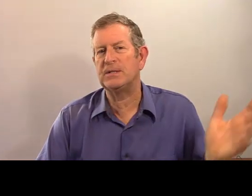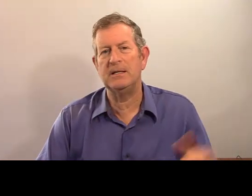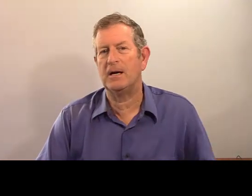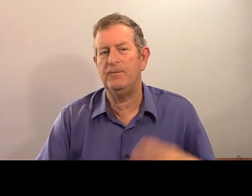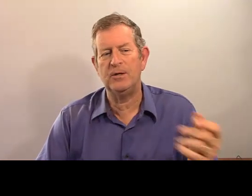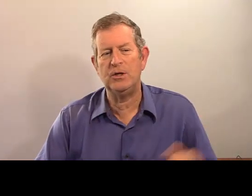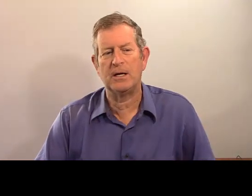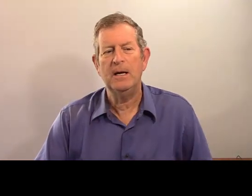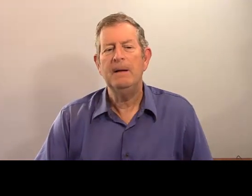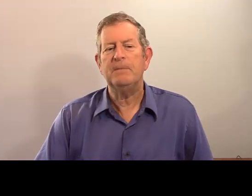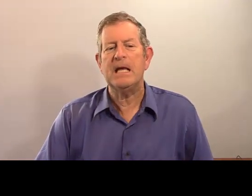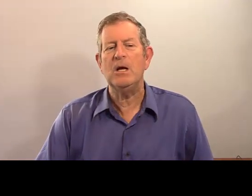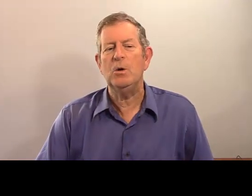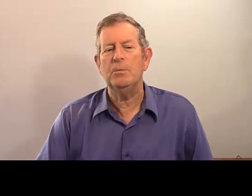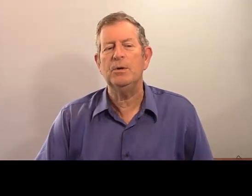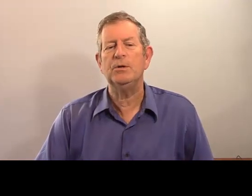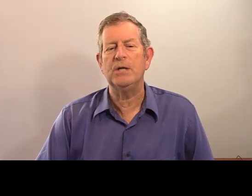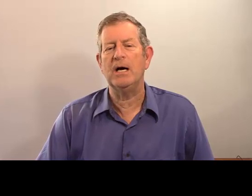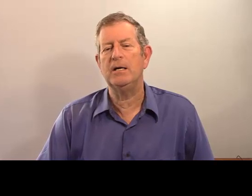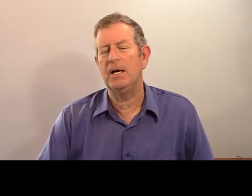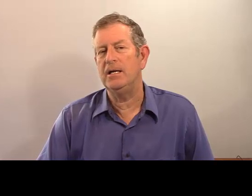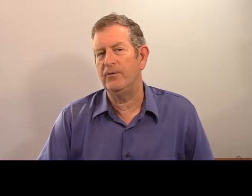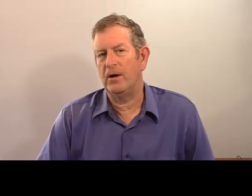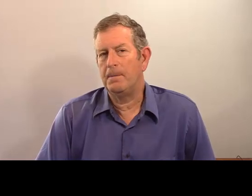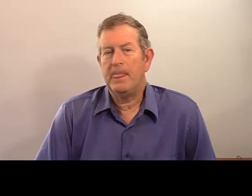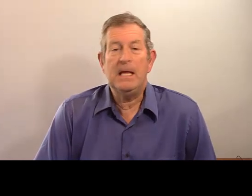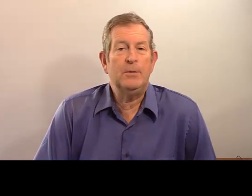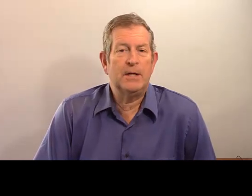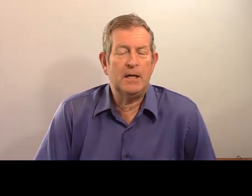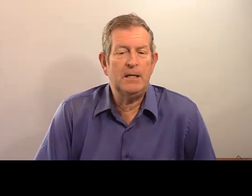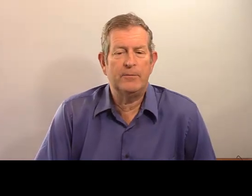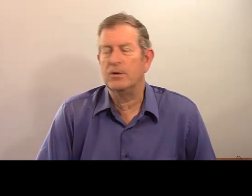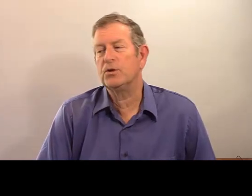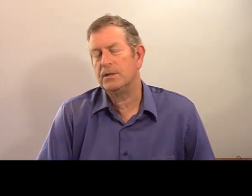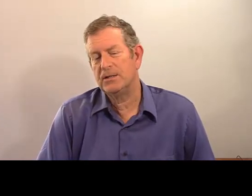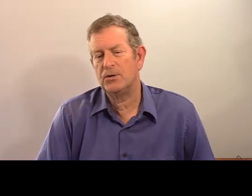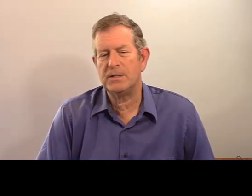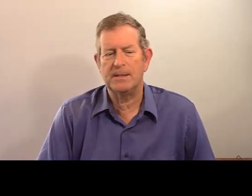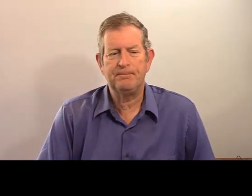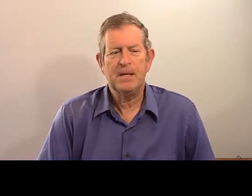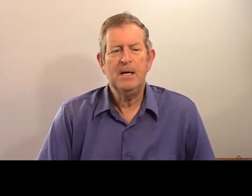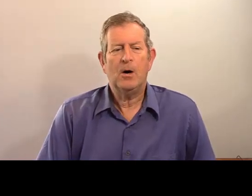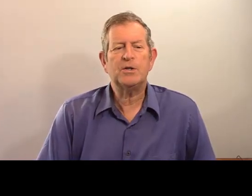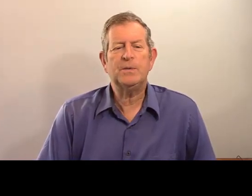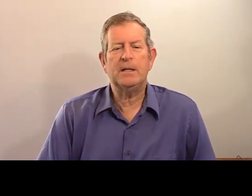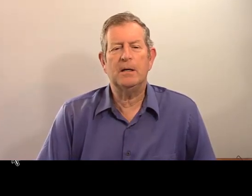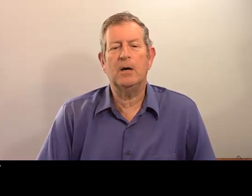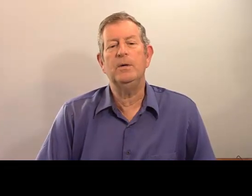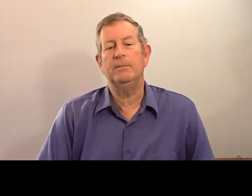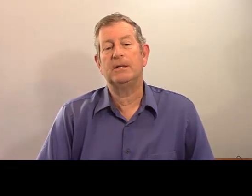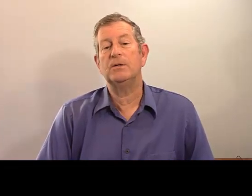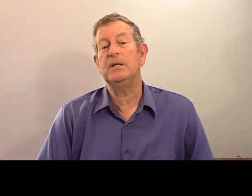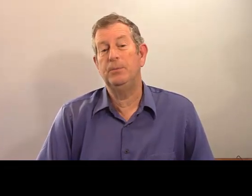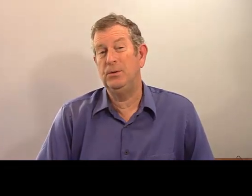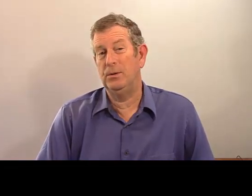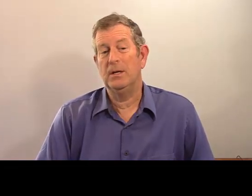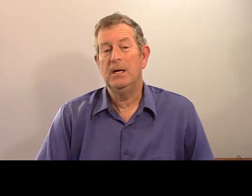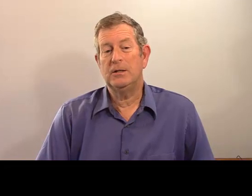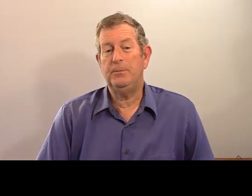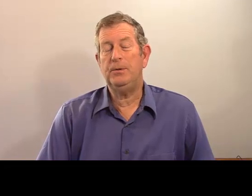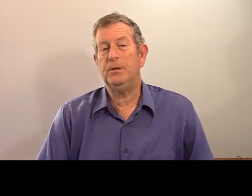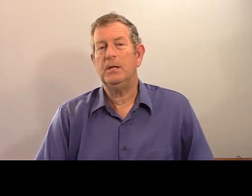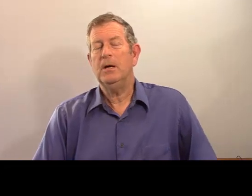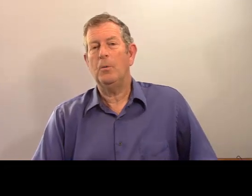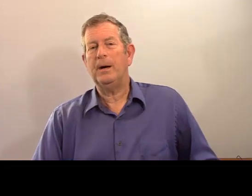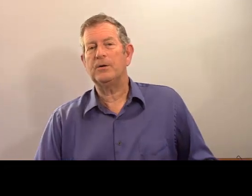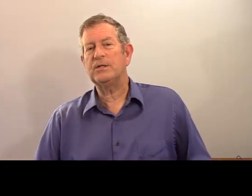la peine de penser, de réfléchir. Il me donne un livre. Il me donne un livre. C'est gentil. Ensuite... Ah oui. Maintenant, c'est plus dur.